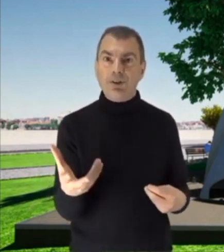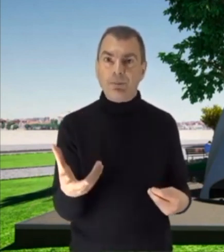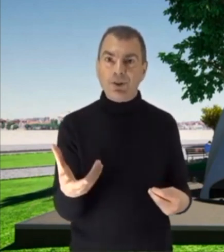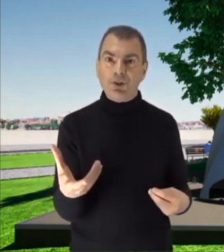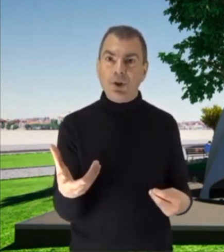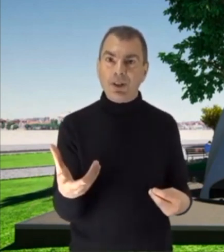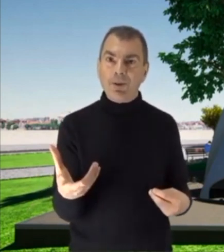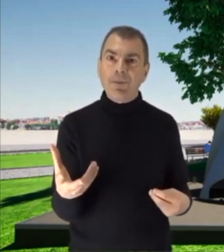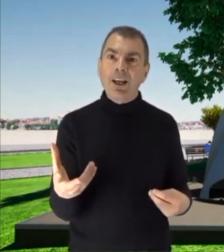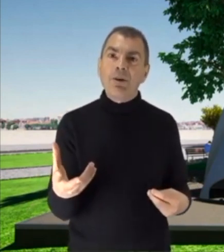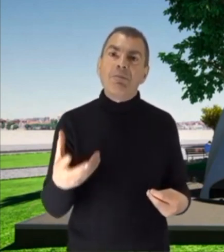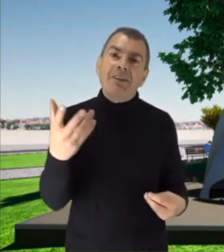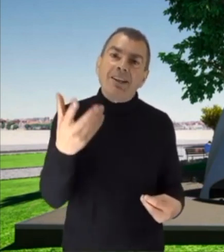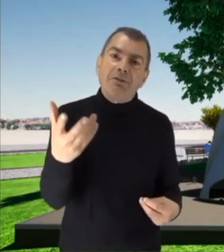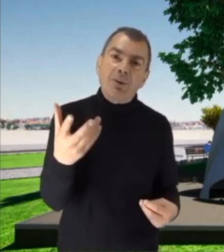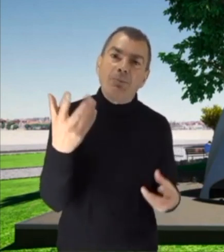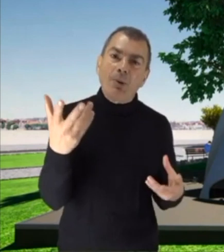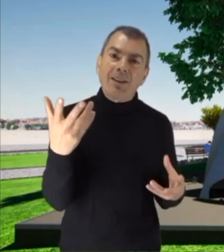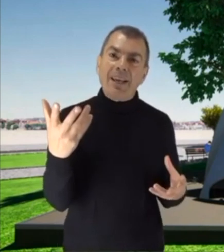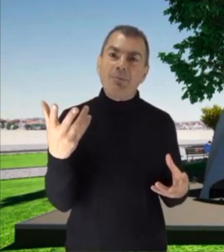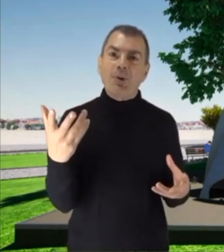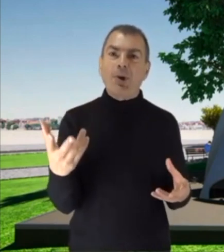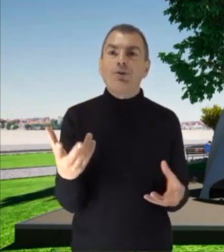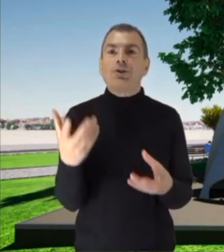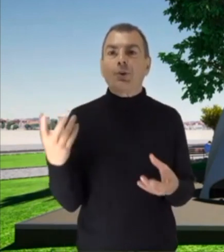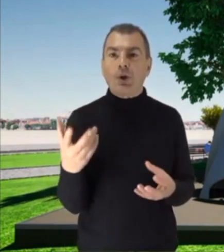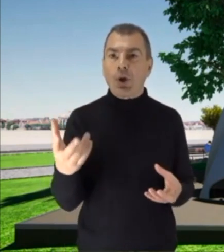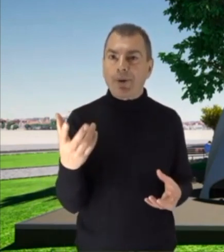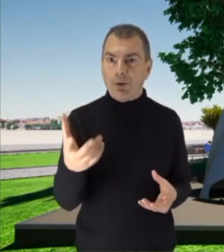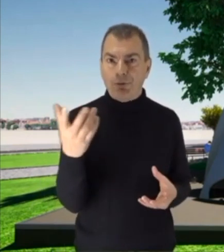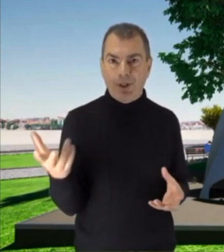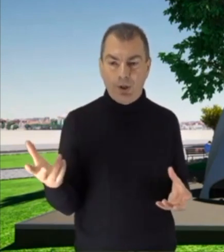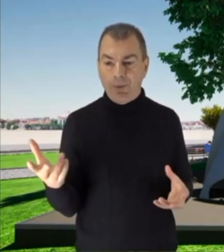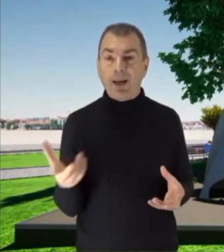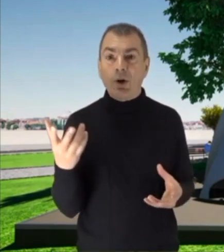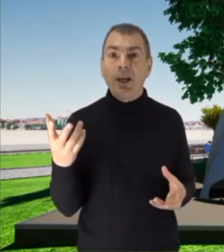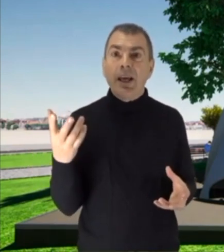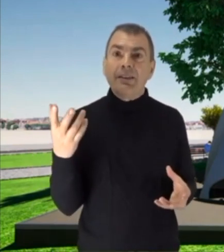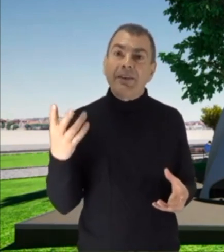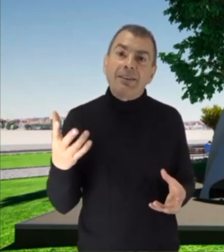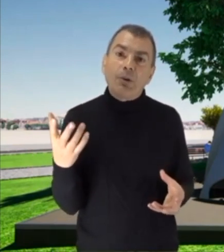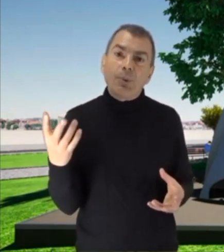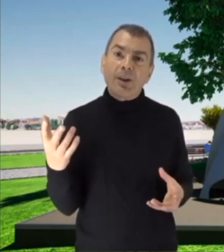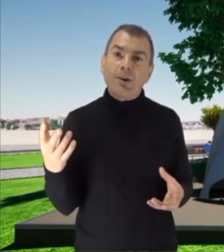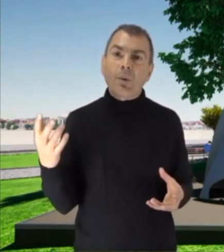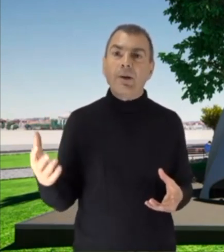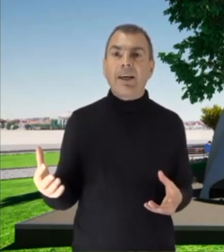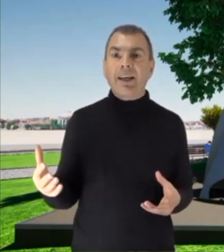nostre persone, mi viene da fare un po' un esempio, oggi sono a Roma, con voi a Roma, ecco, diventa un pochino quello che